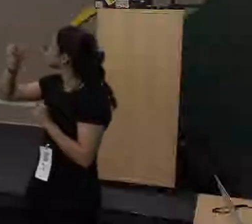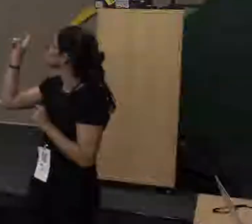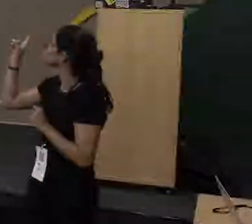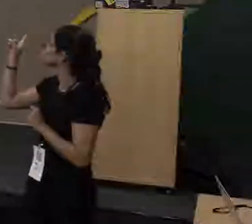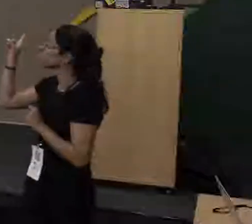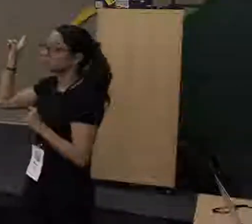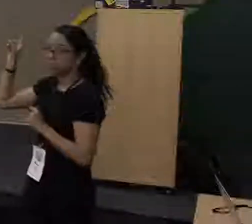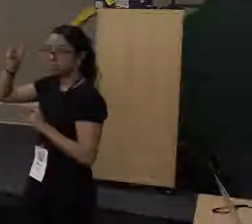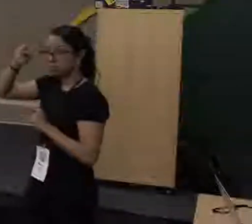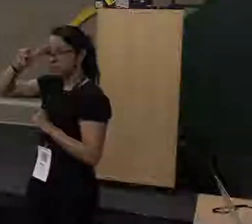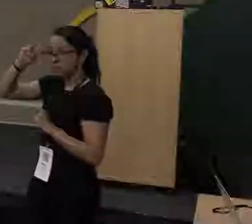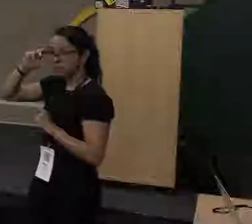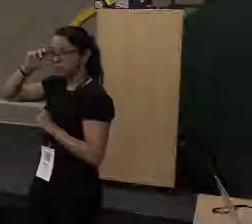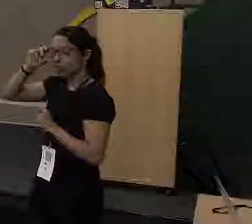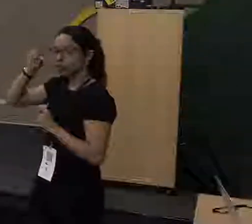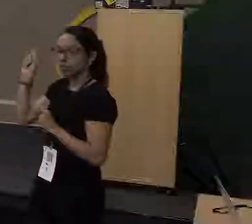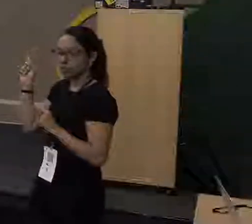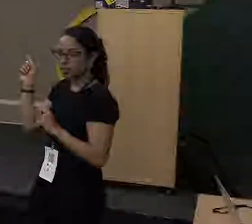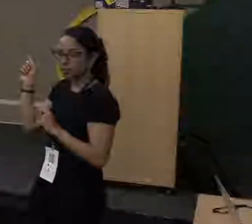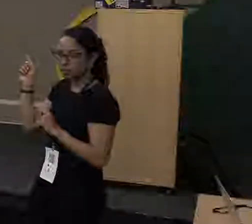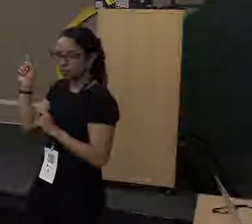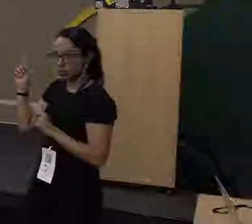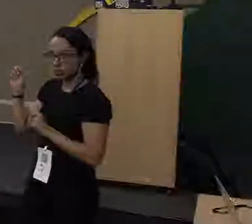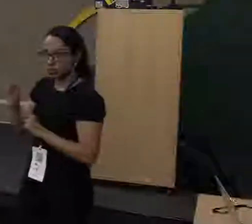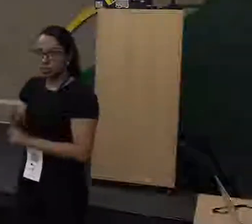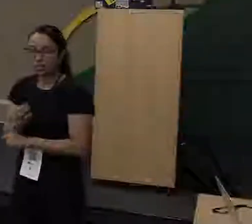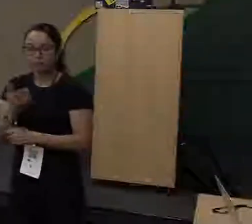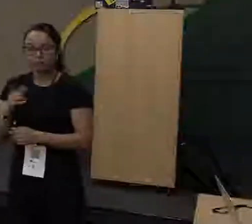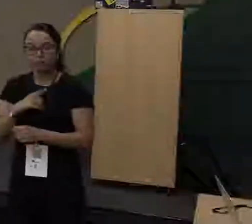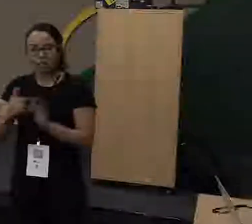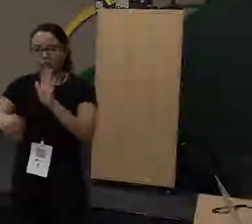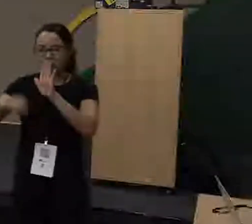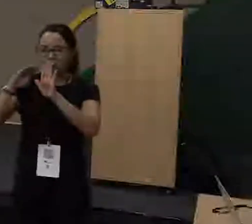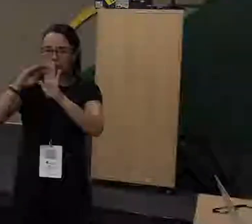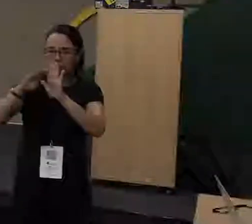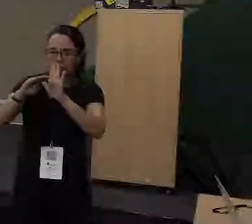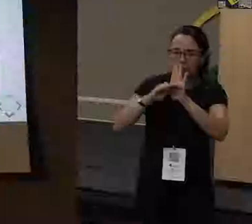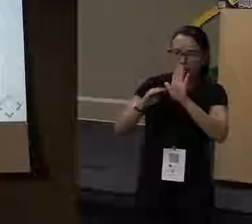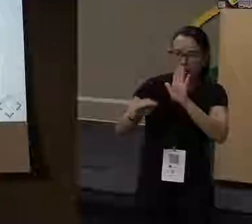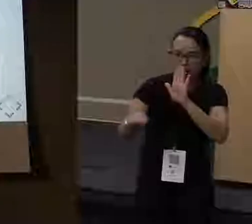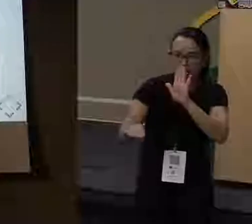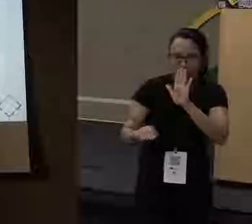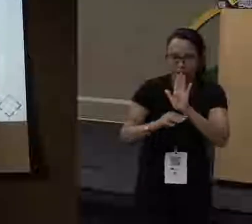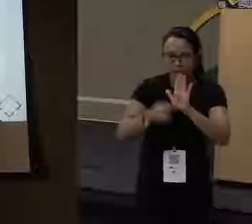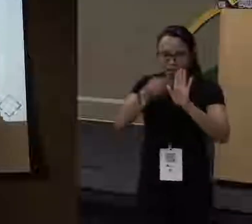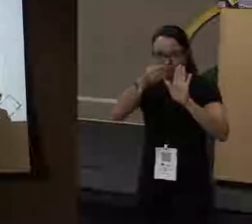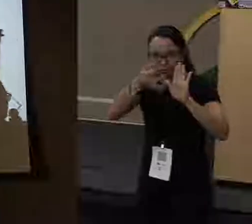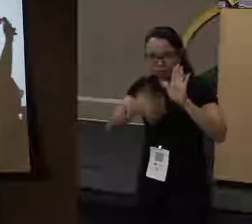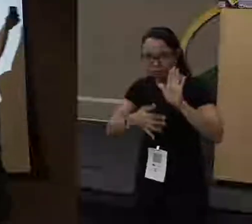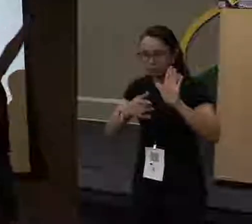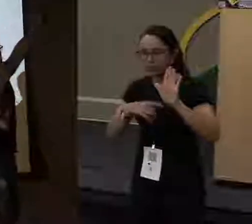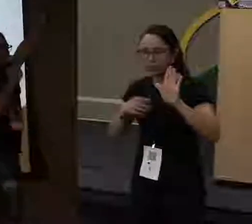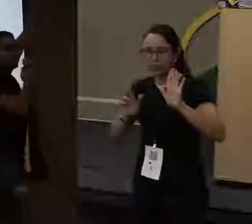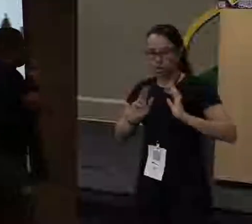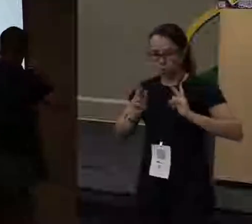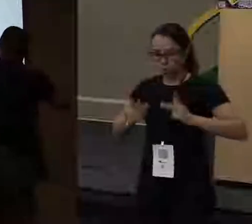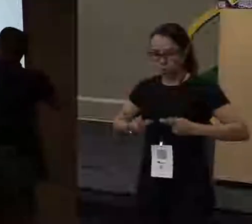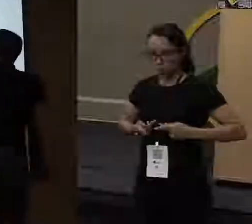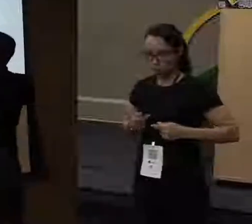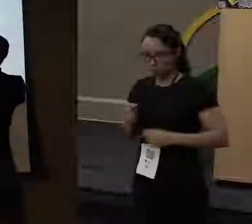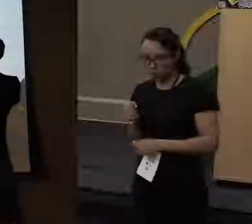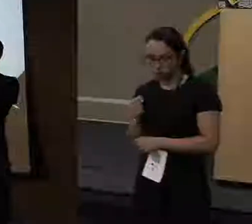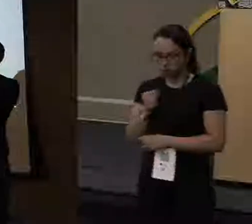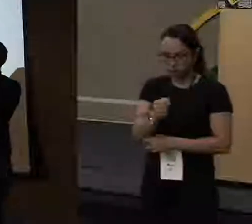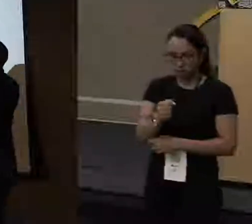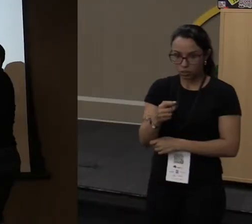O eu tenho aqui? Eu tenho uma lista de humanos, eu estou criando uma lista aqui com o ArraysList, onde eu estou inserindo dois humanos nessa lista, que